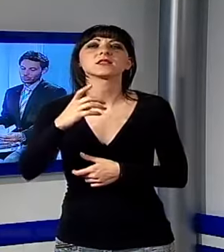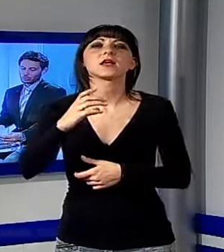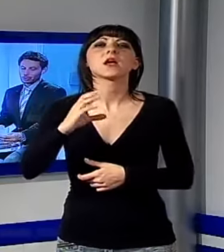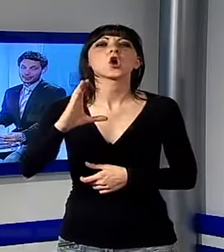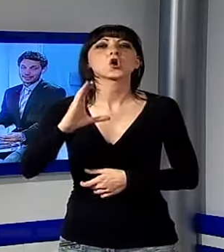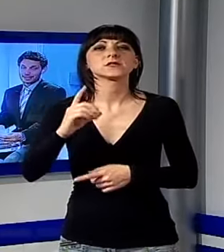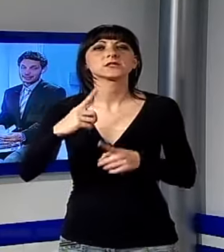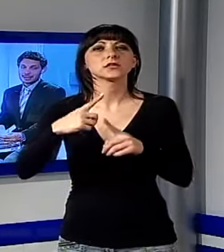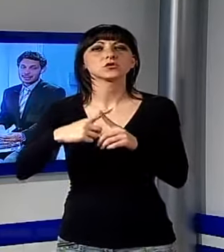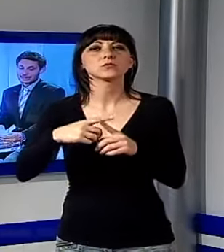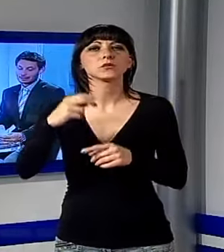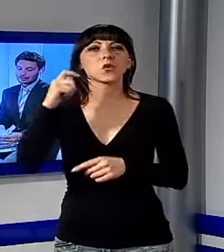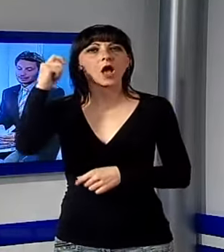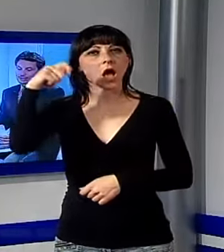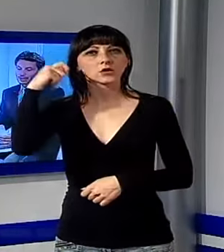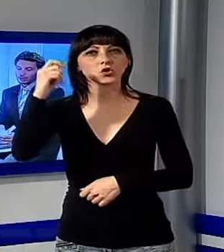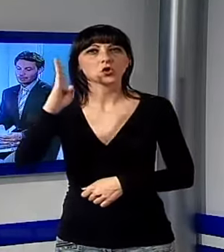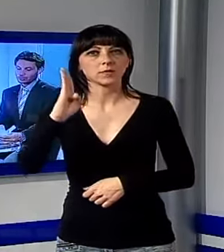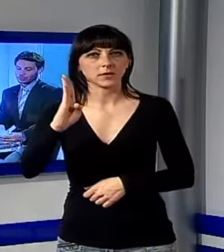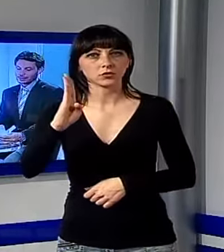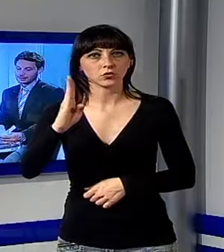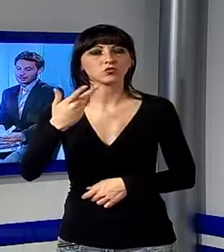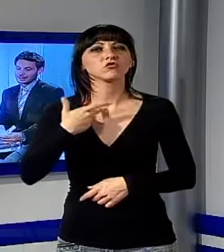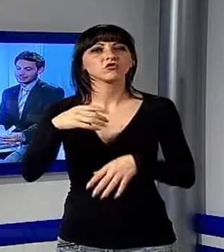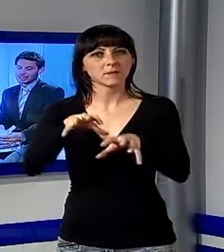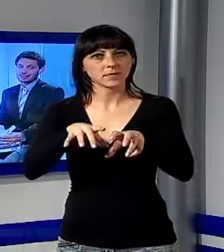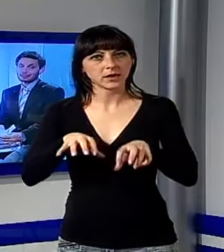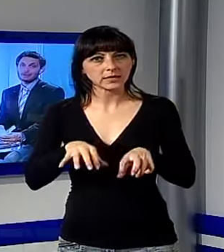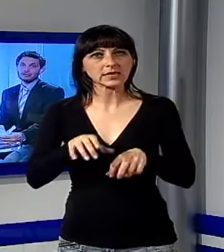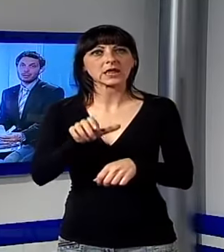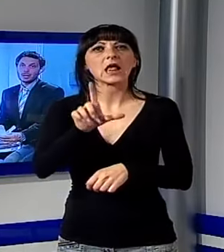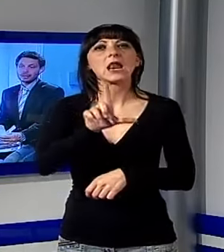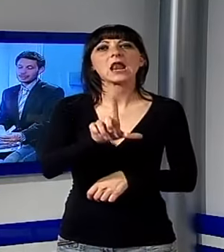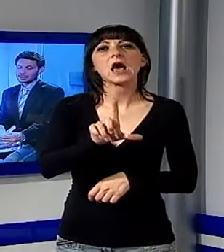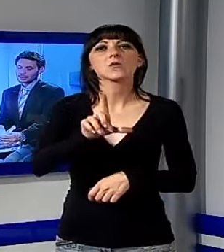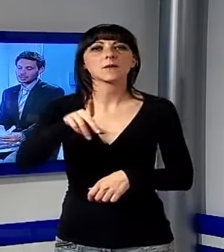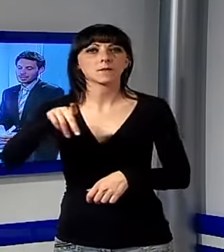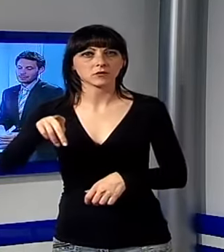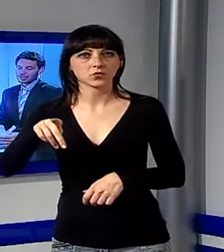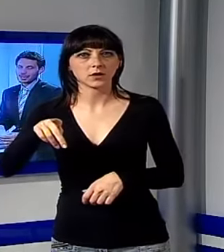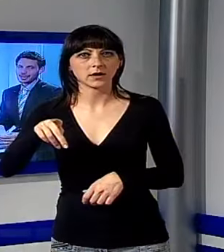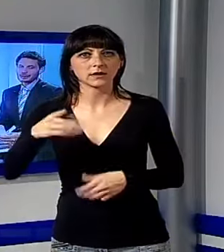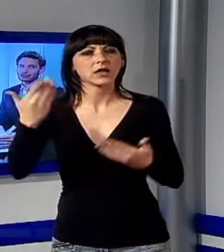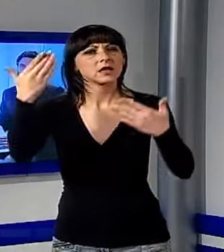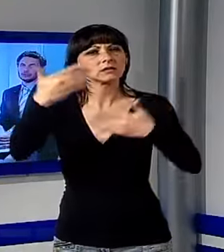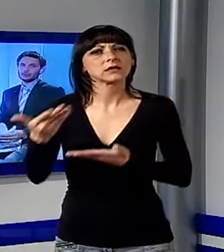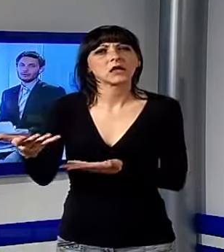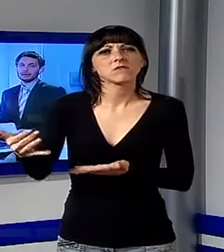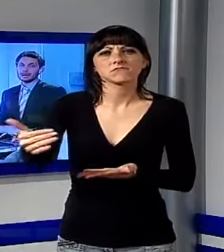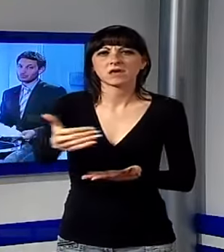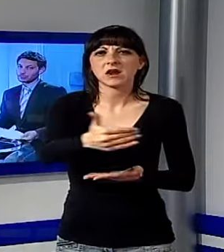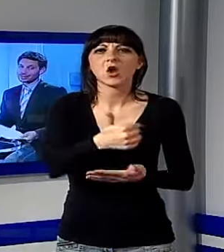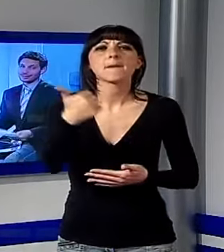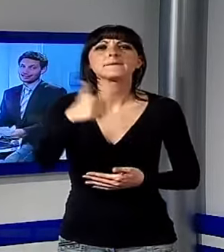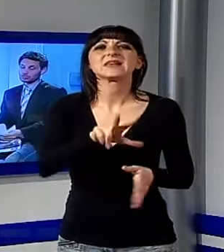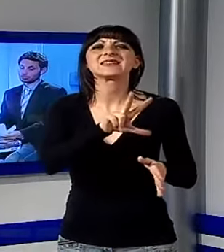Bertolucci accompagnati dalla pianista Laura Pasqualetti. La serata ha permesso di raccogliere 1320